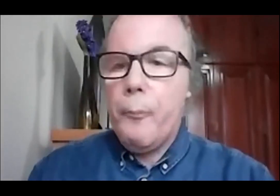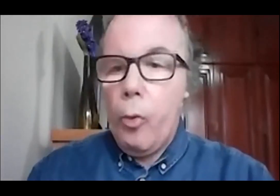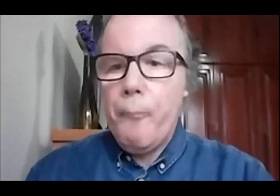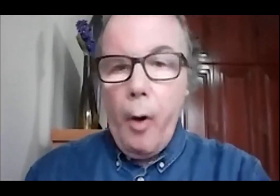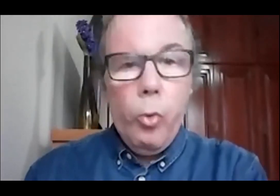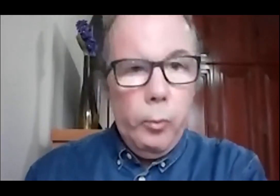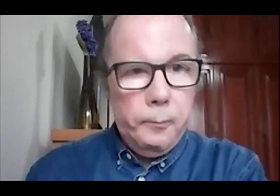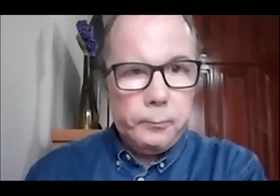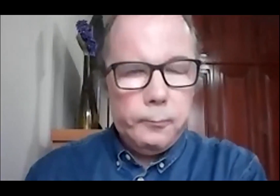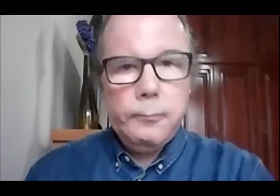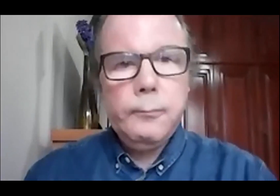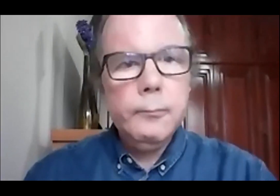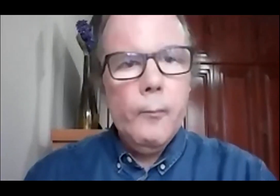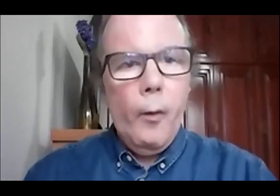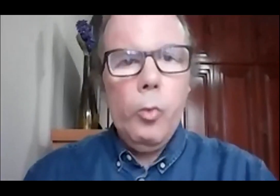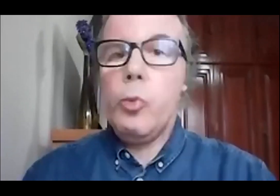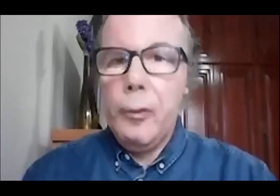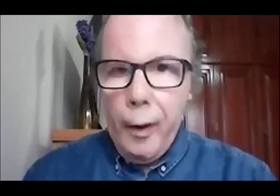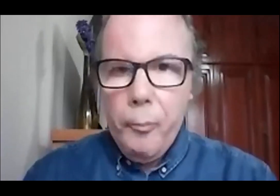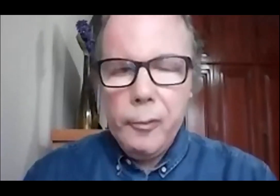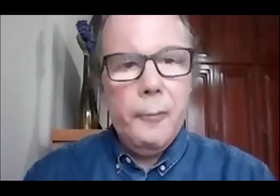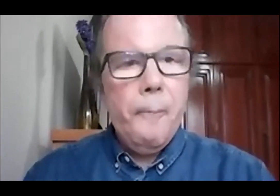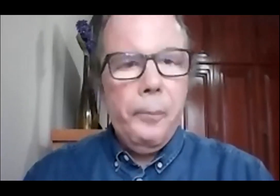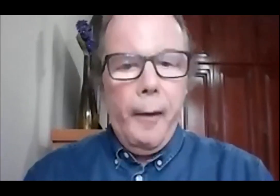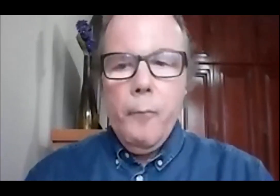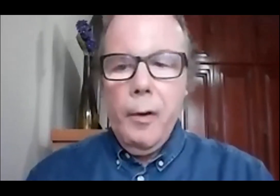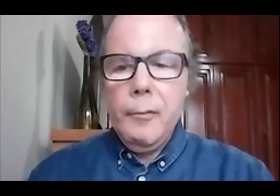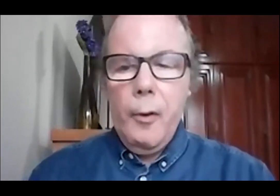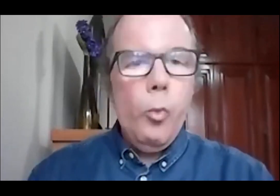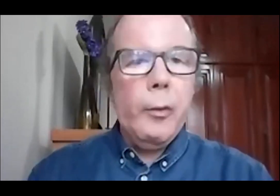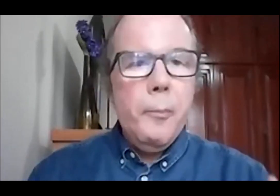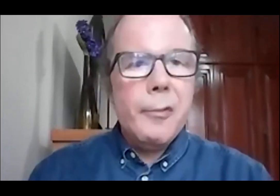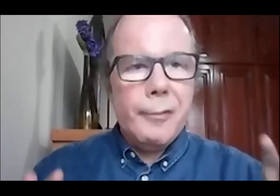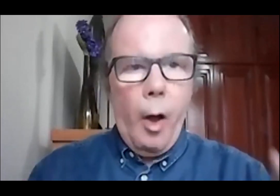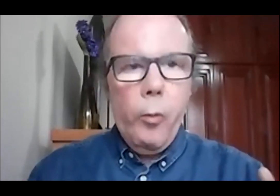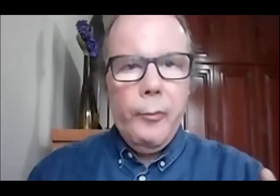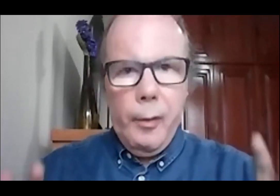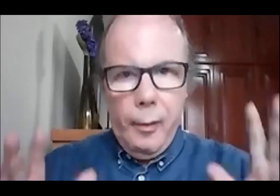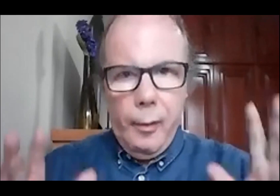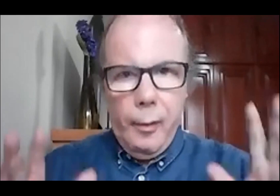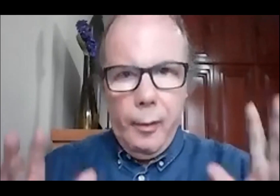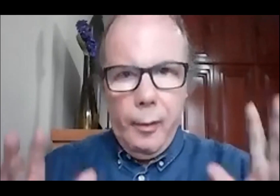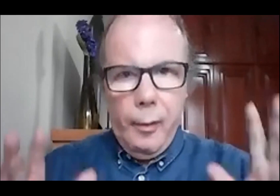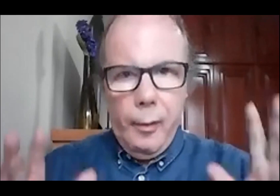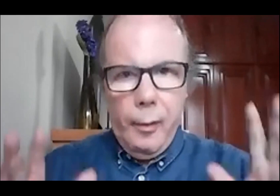grande pelo Paulo, o nosso intérprete, mas o que me salva